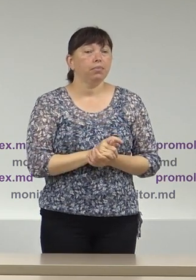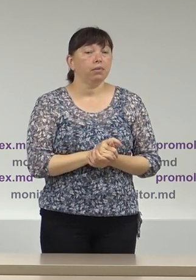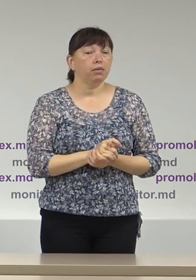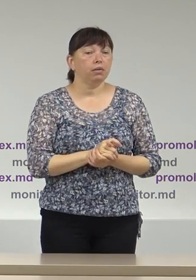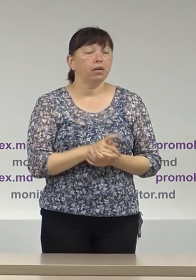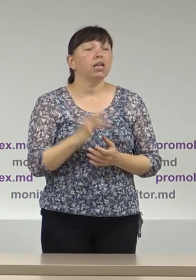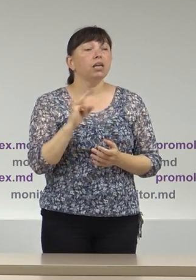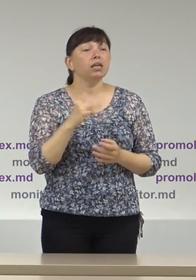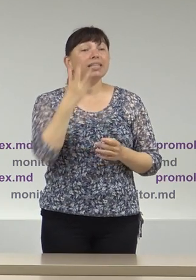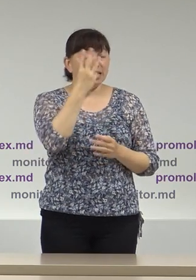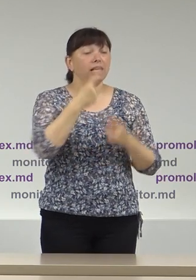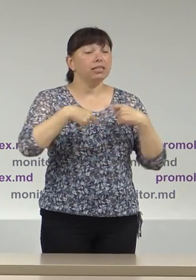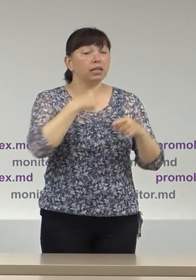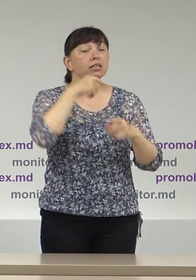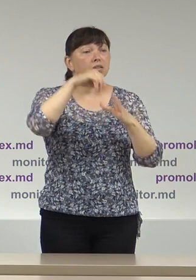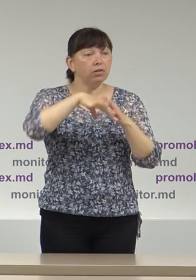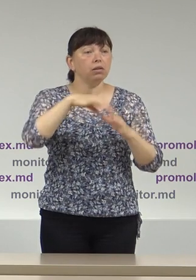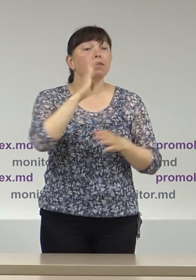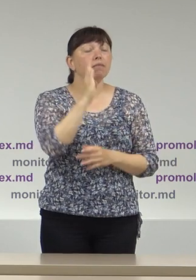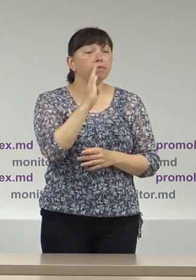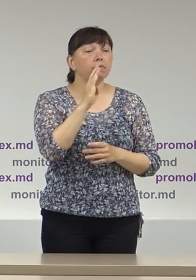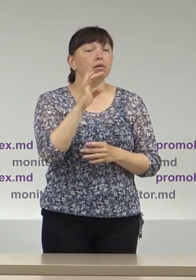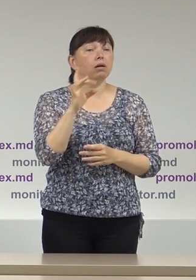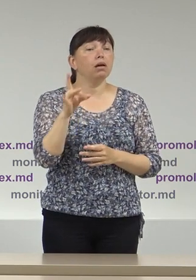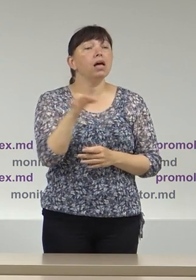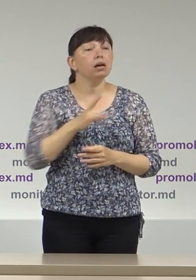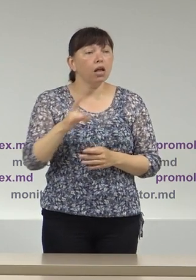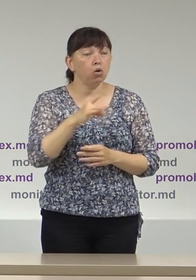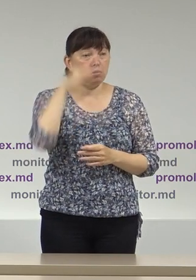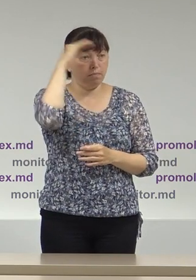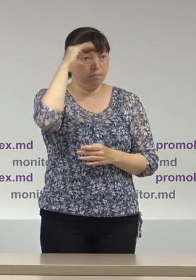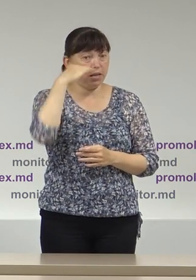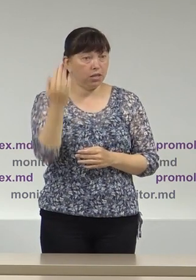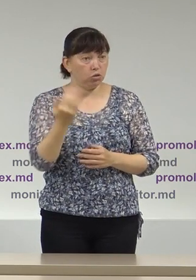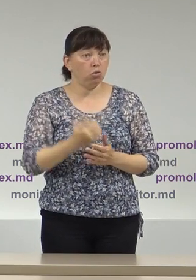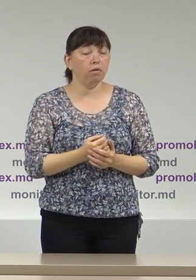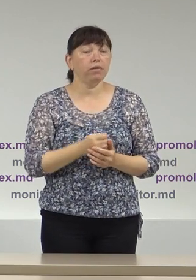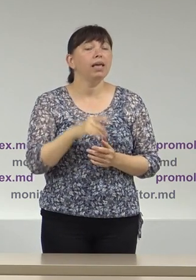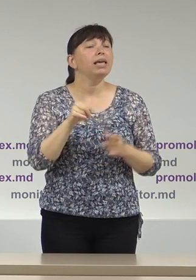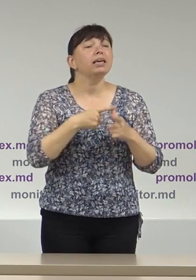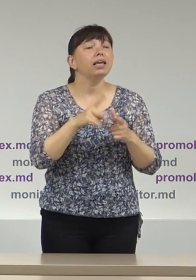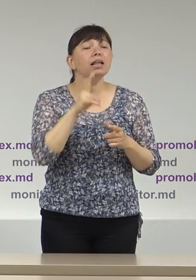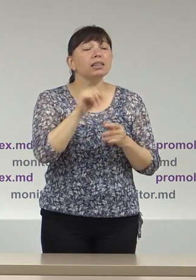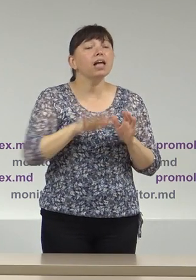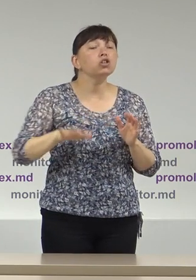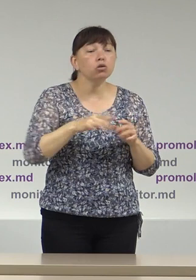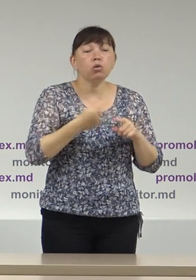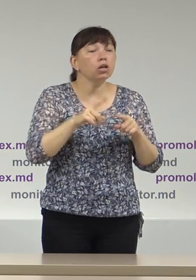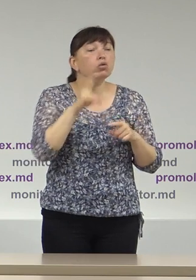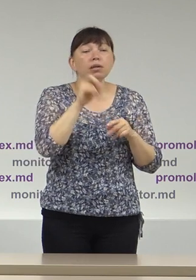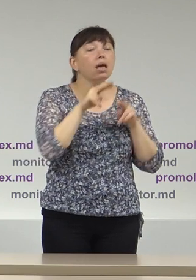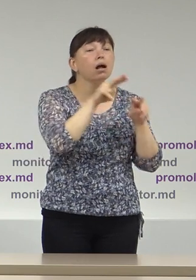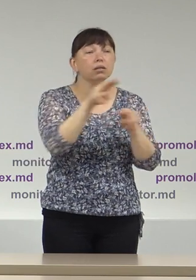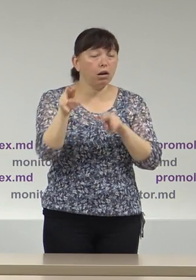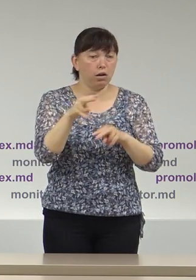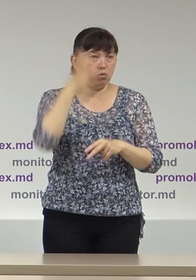create inclusiv trei secții de votare în regiunea transnistreană sau în teritoriile necontrolate de